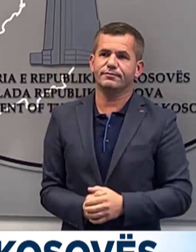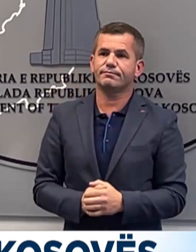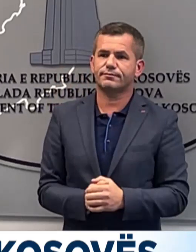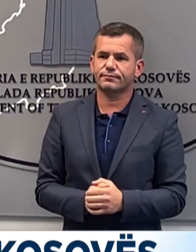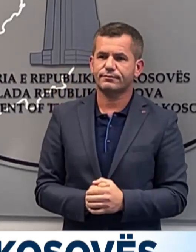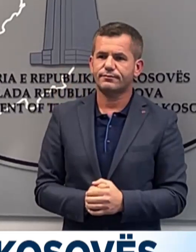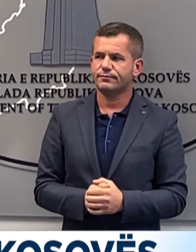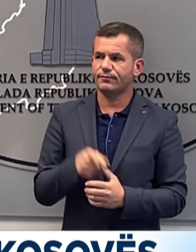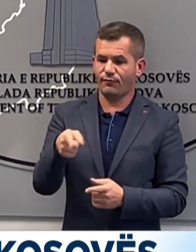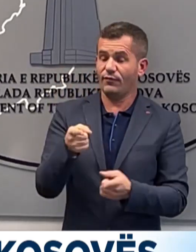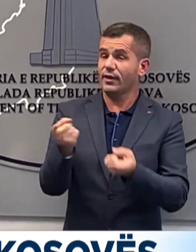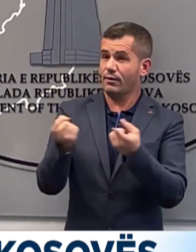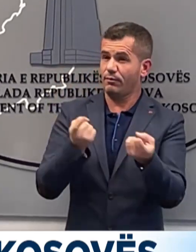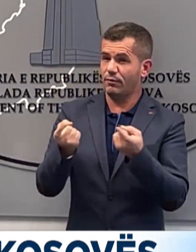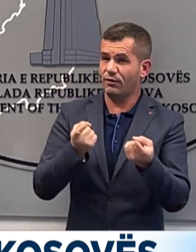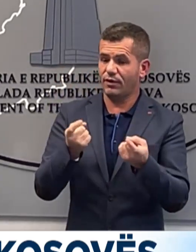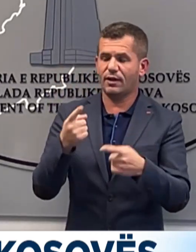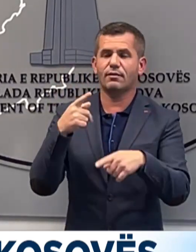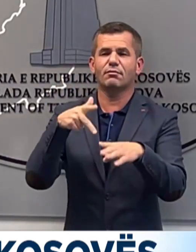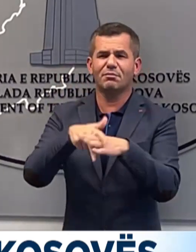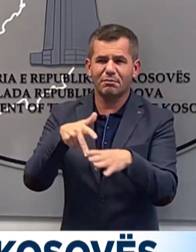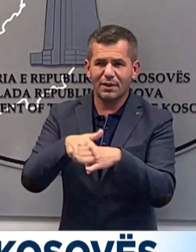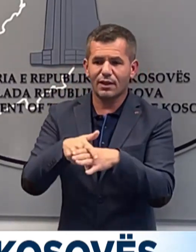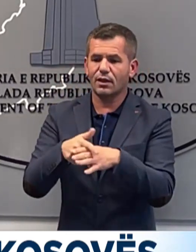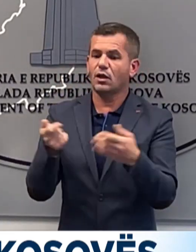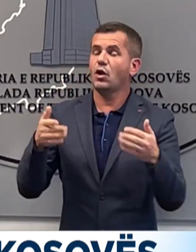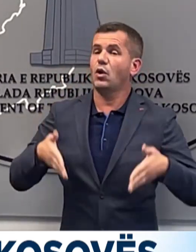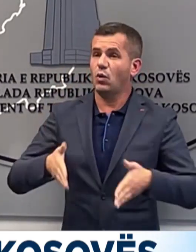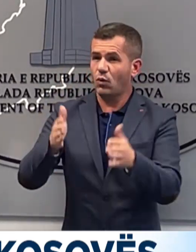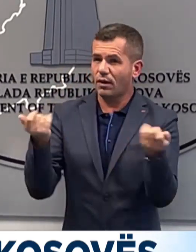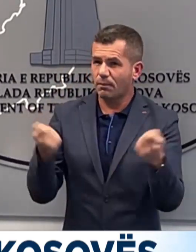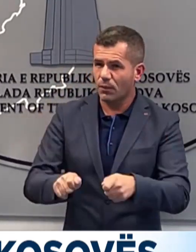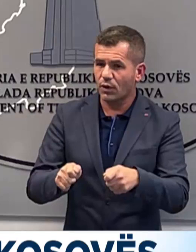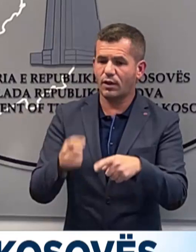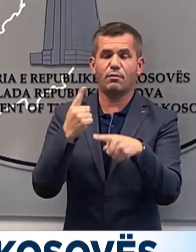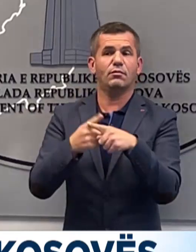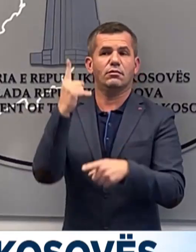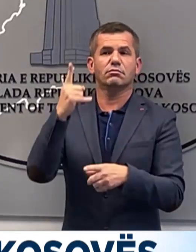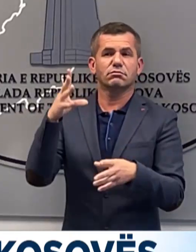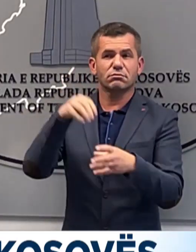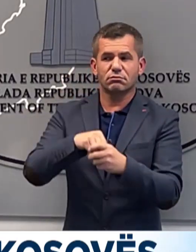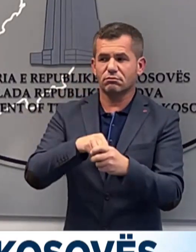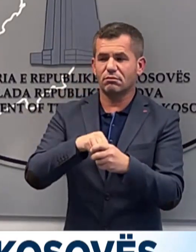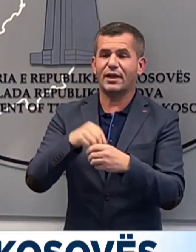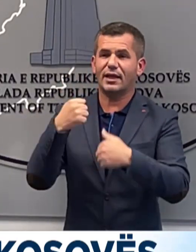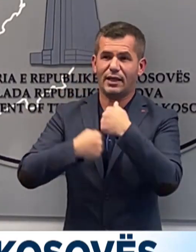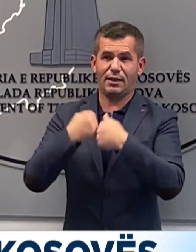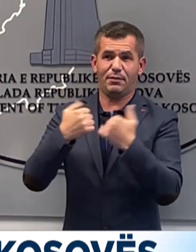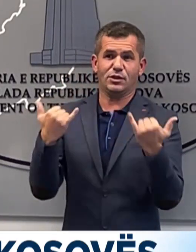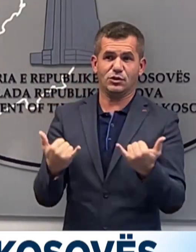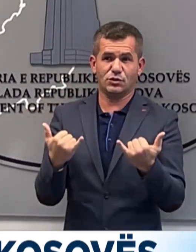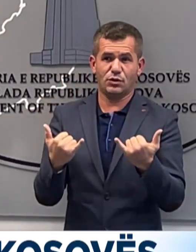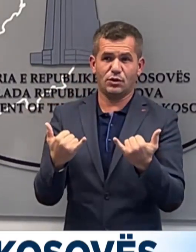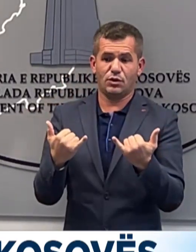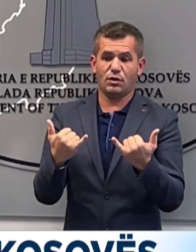Prandajë provokimet e tila, pengesat e blokadet e kryuara, përfshirë dhe vetrimet kriminale të sot me me